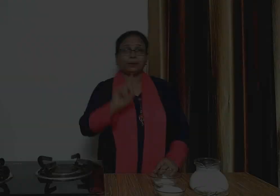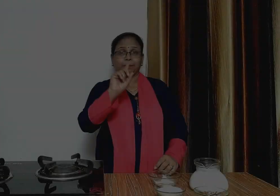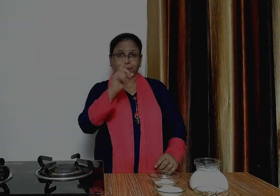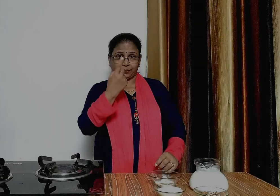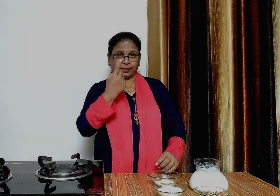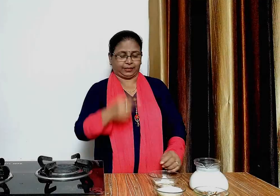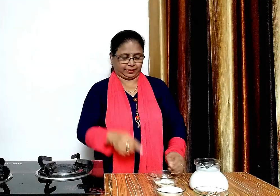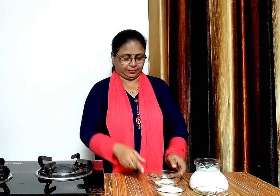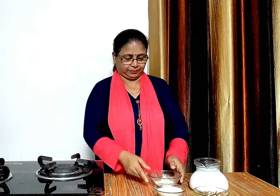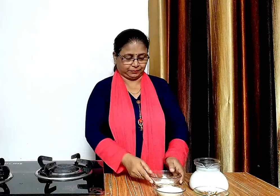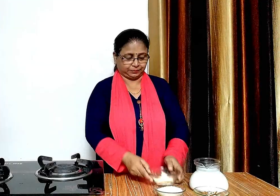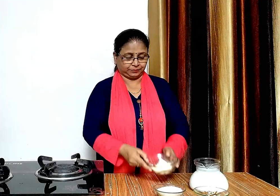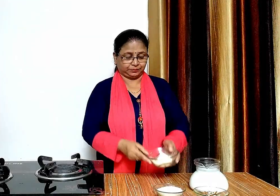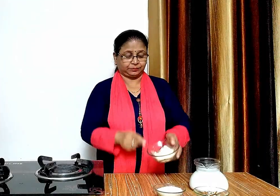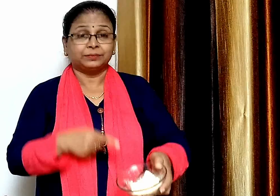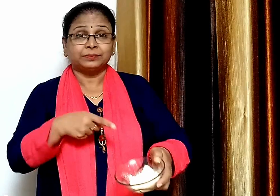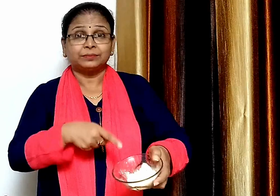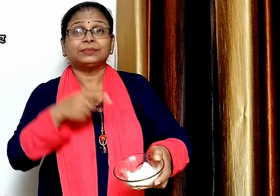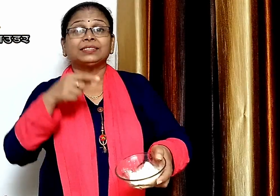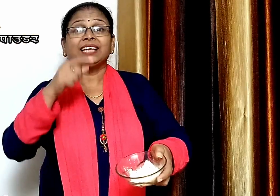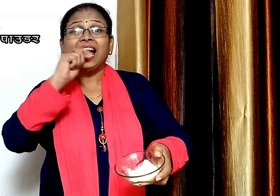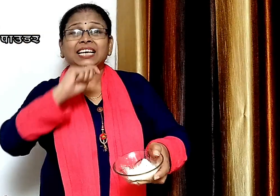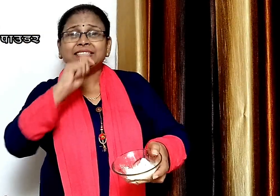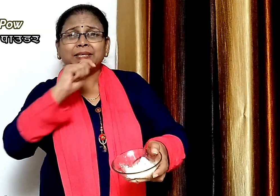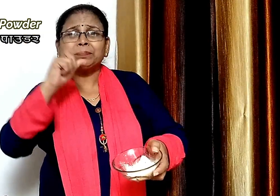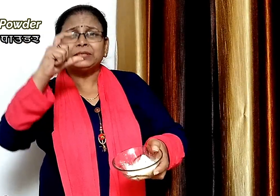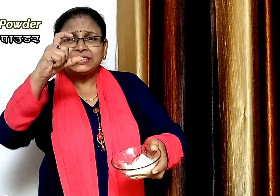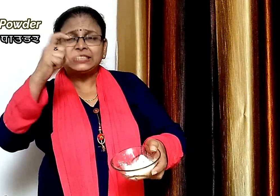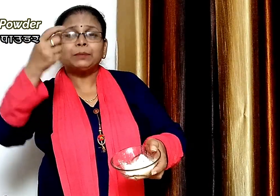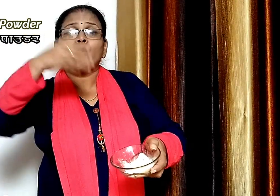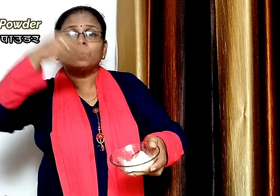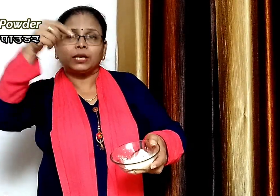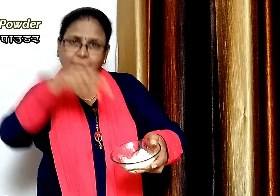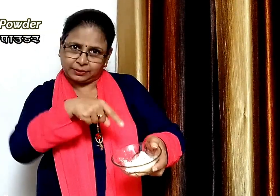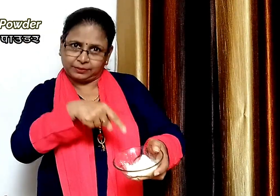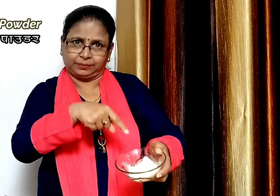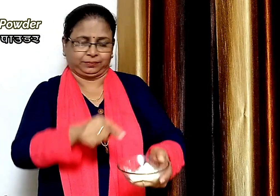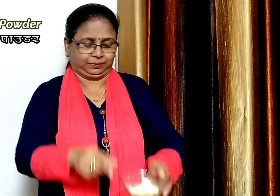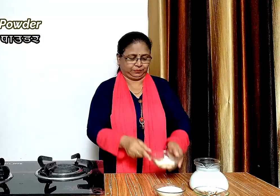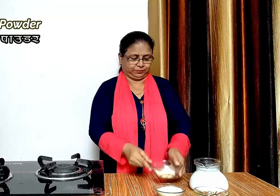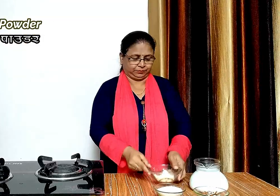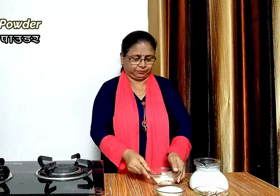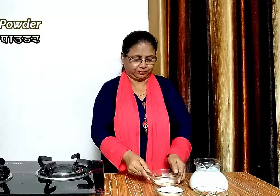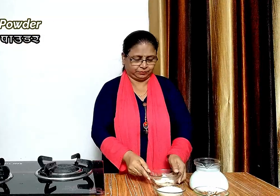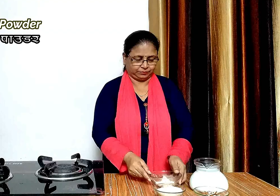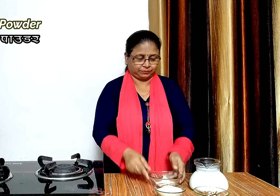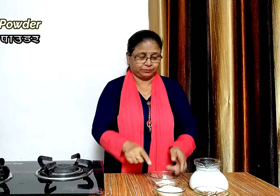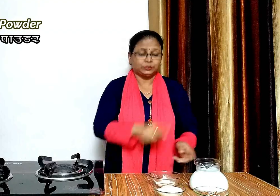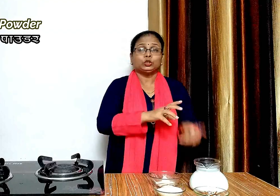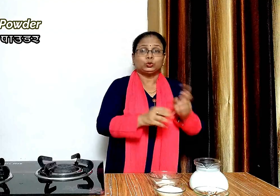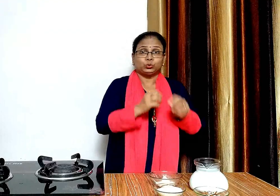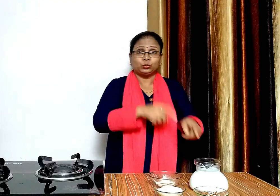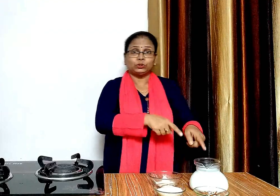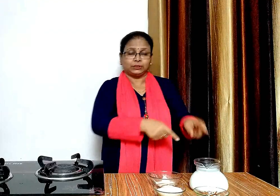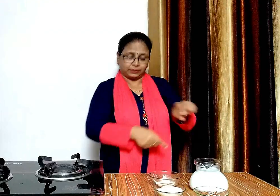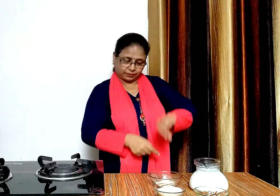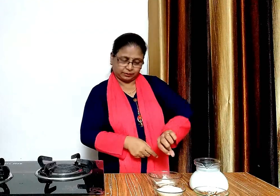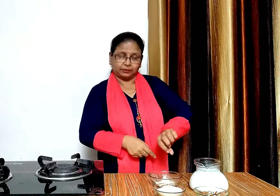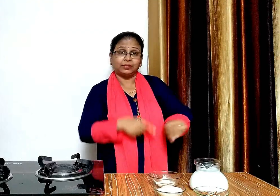बादम शेक बनाने के लिए सबसे पहले एक बाउल में दो चमच कस्चिट पाउडर लेंगे और इसमें थोड़ा सा थंड़ा डूट डालकर मिला लेंगे